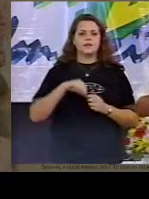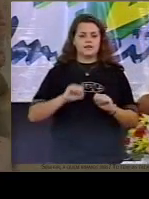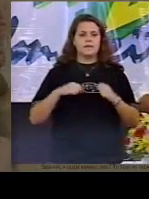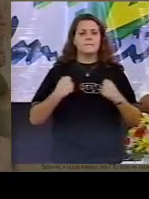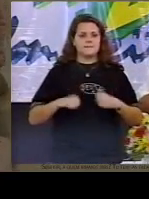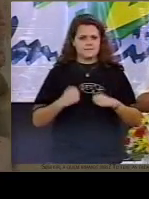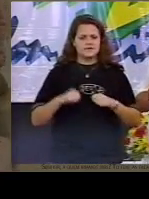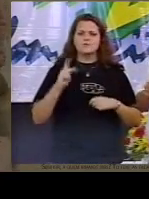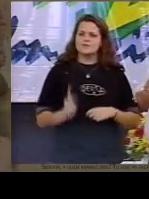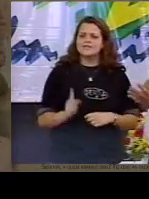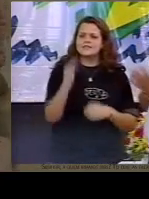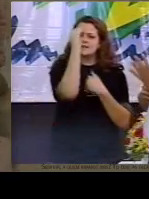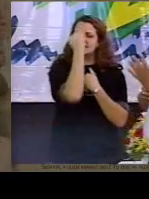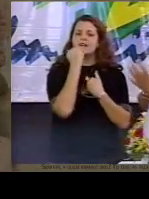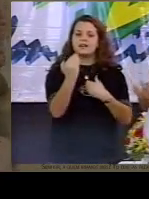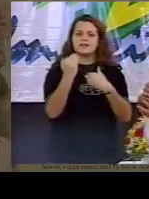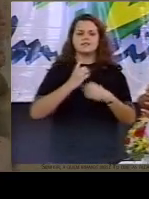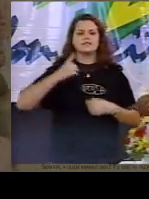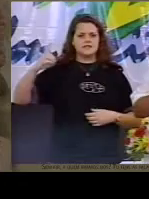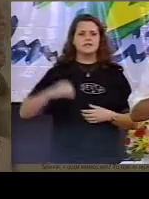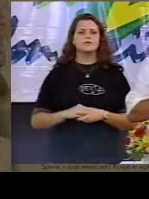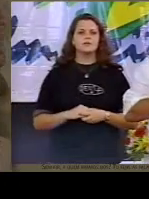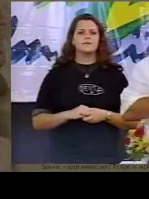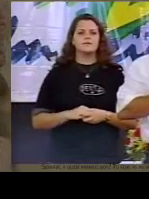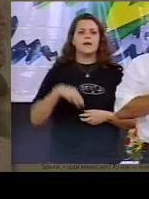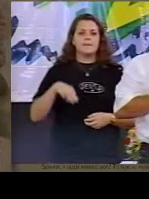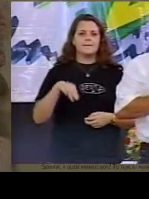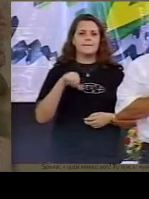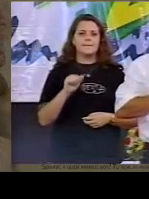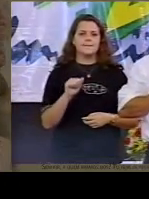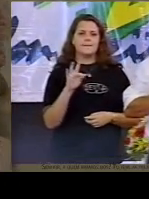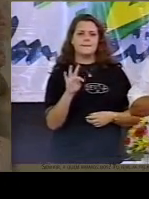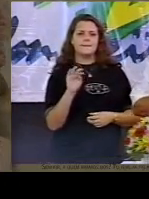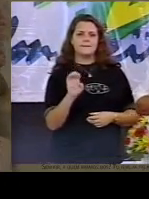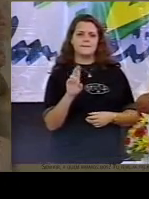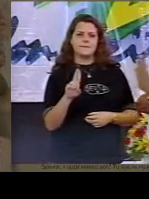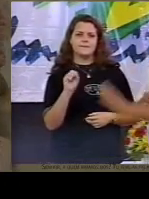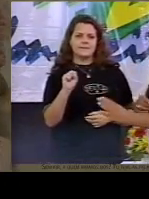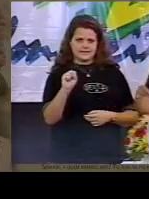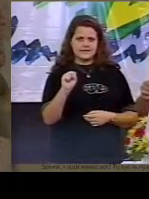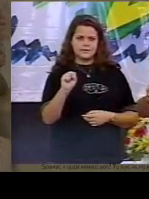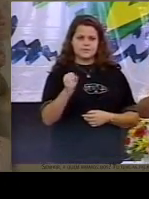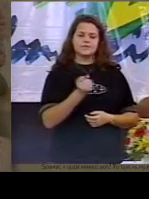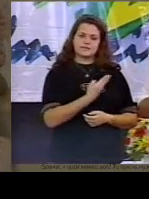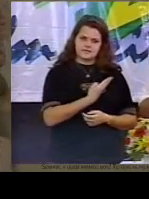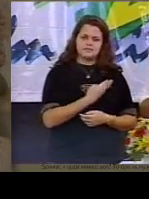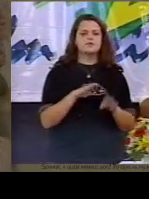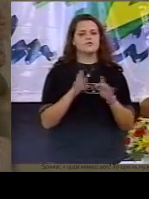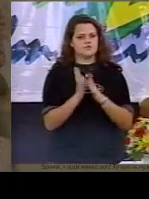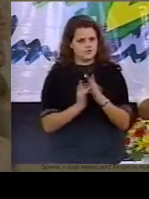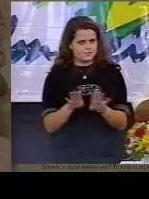agradecidos, no grande sermão da felicidade, Mateus capítulo 5, capítulo 6 e capítulo 7